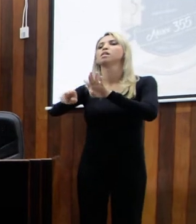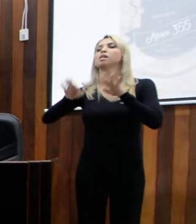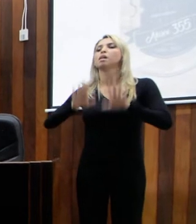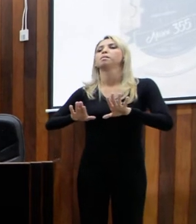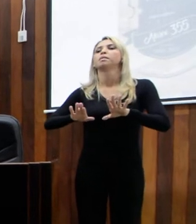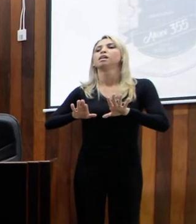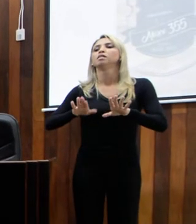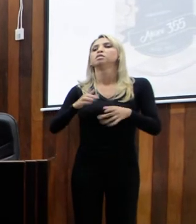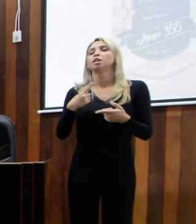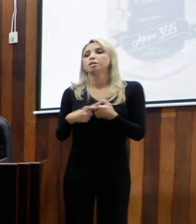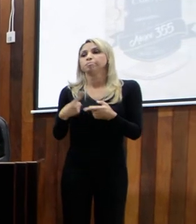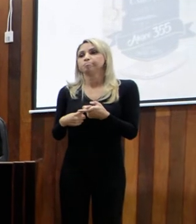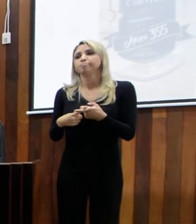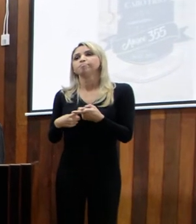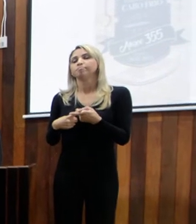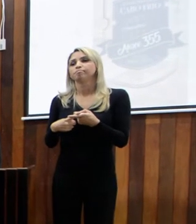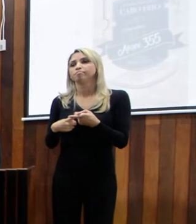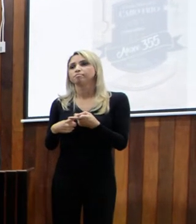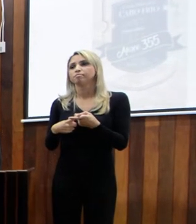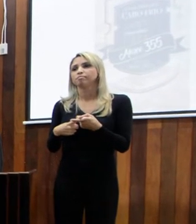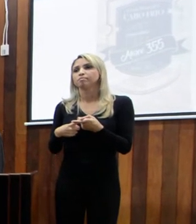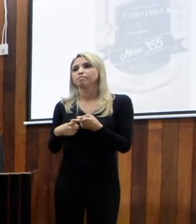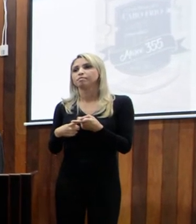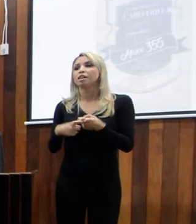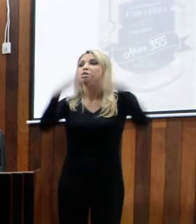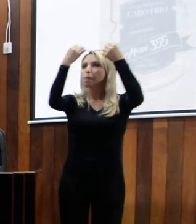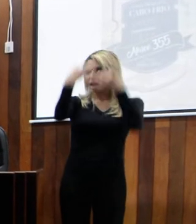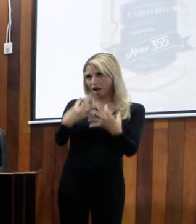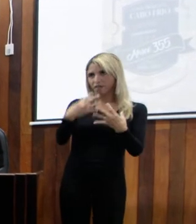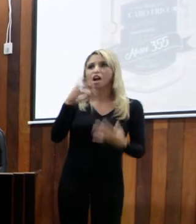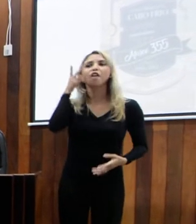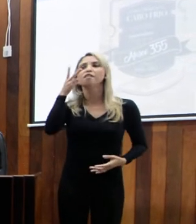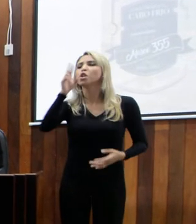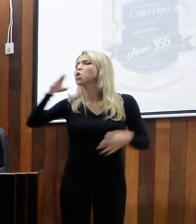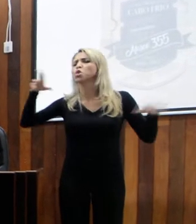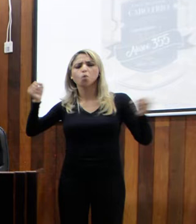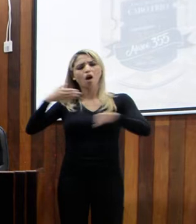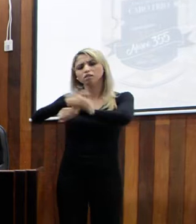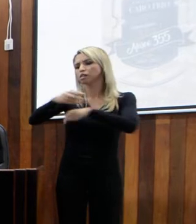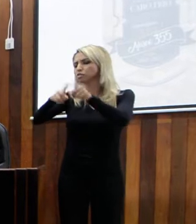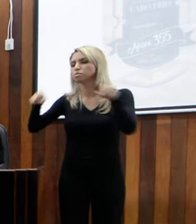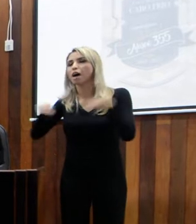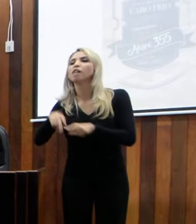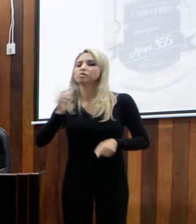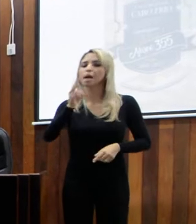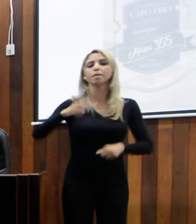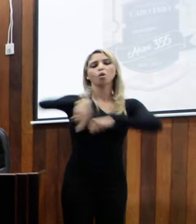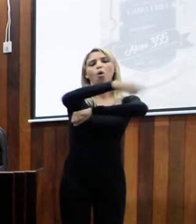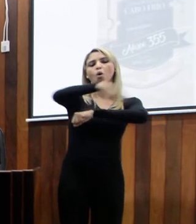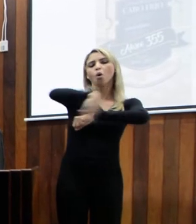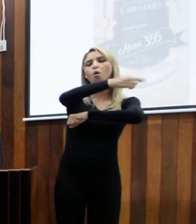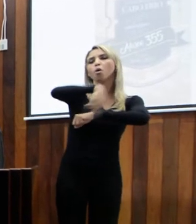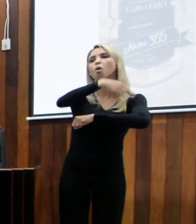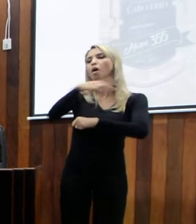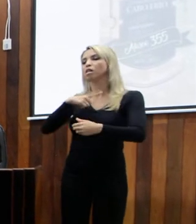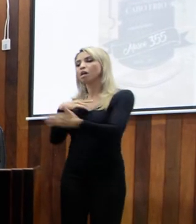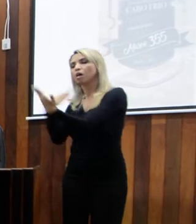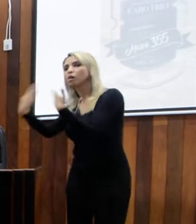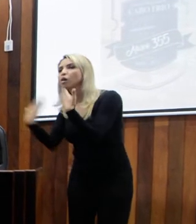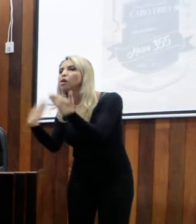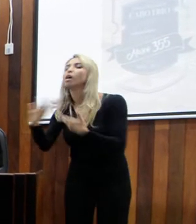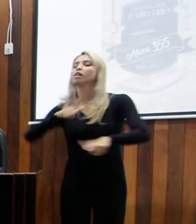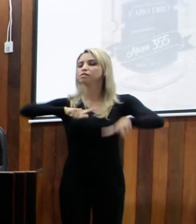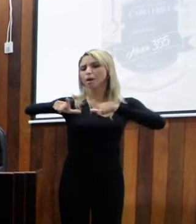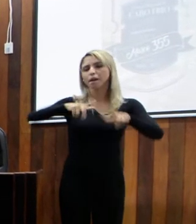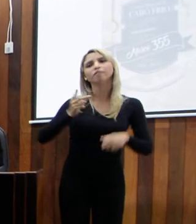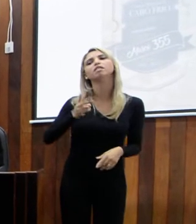fechado, porque ele dizia que o vereador tem que estar na rua. E ele trabalhava 24 horas de sua vida